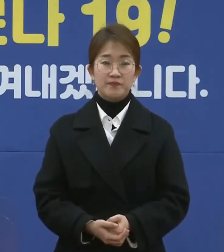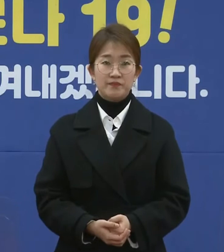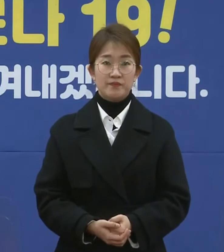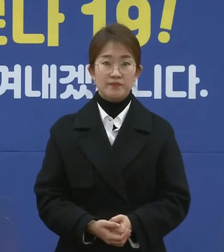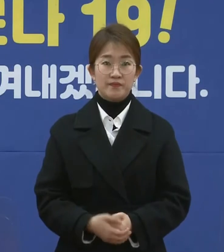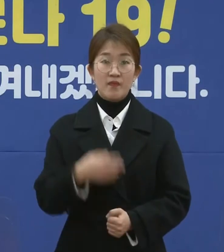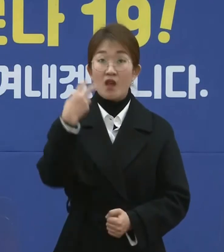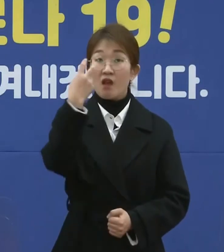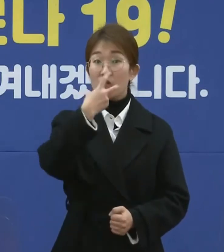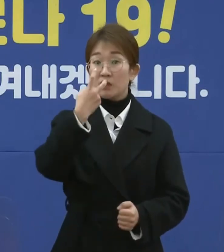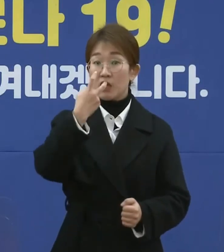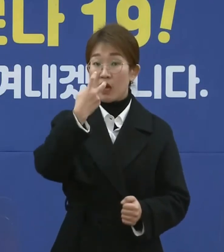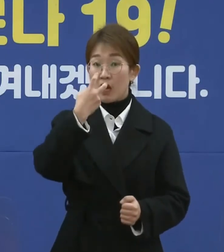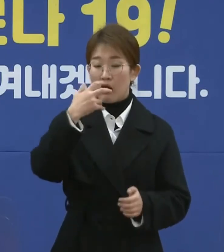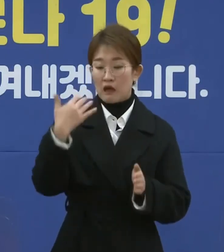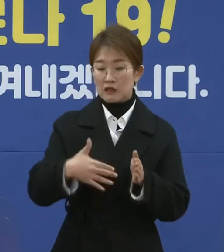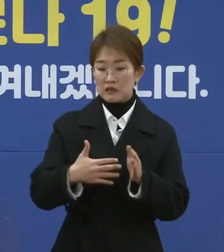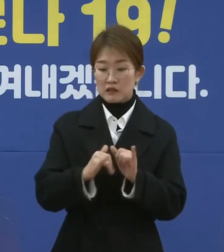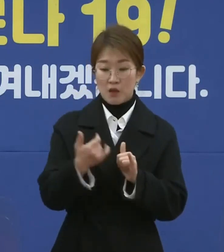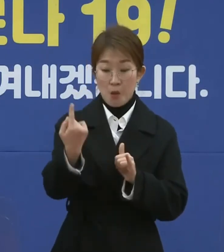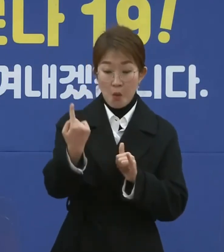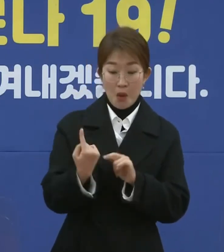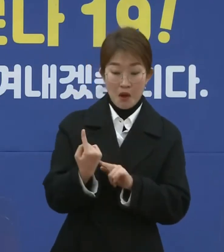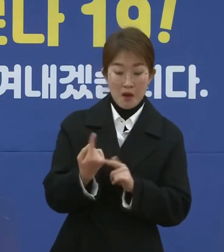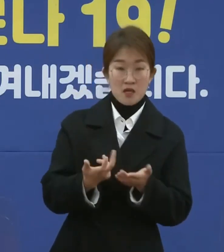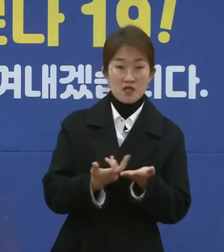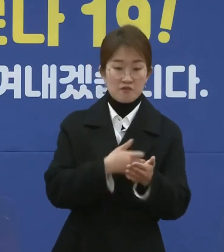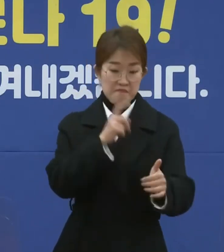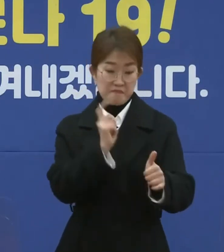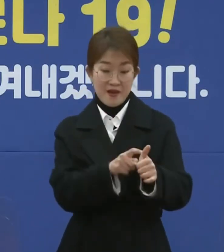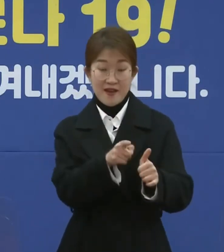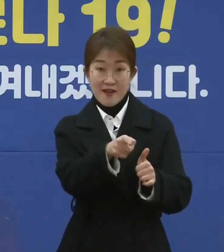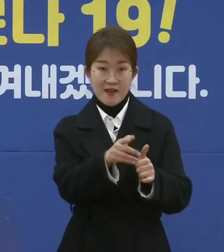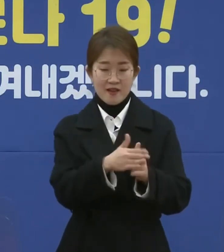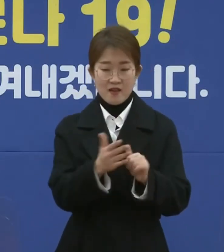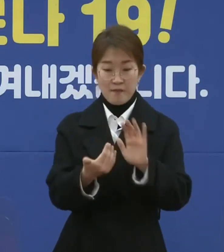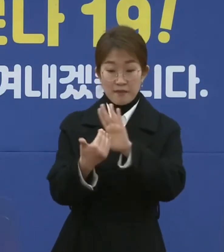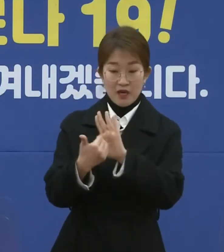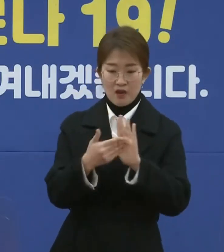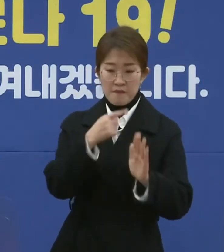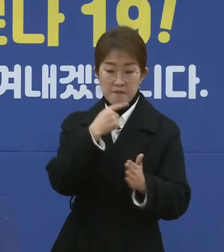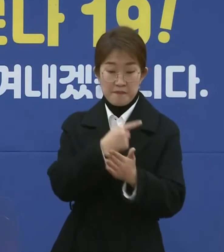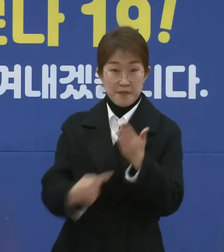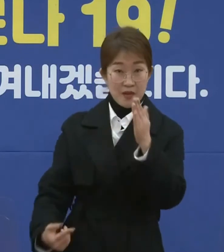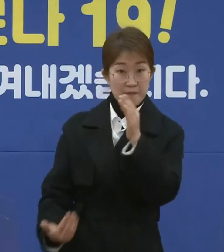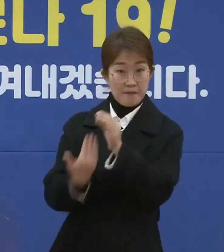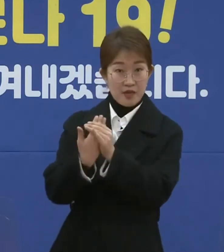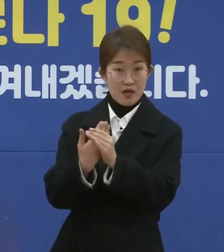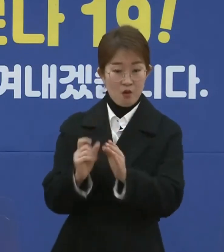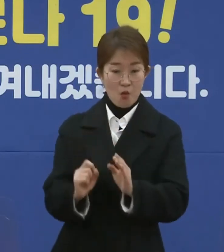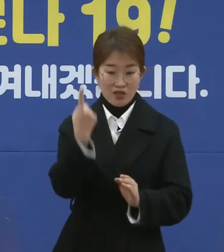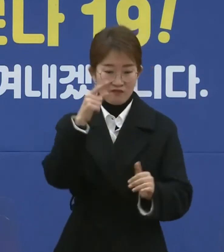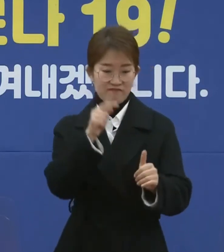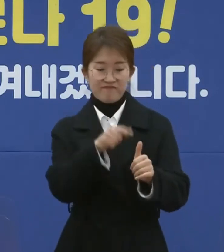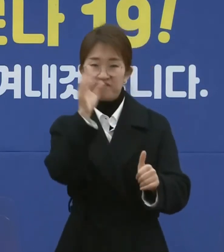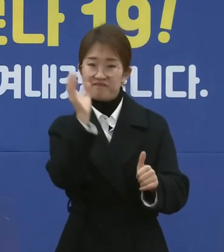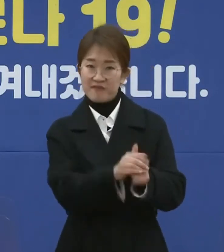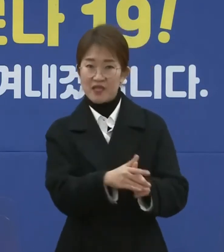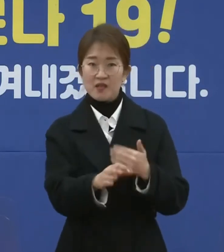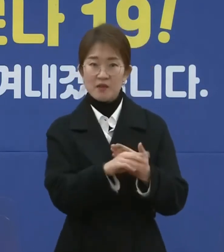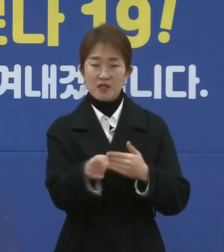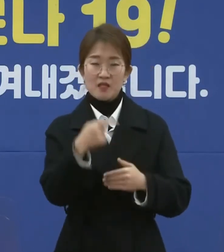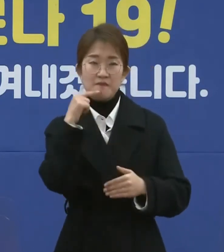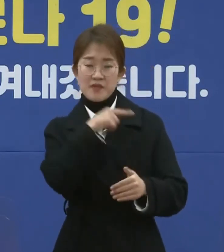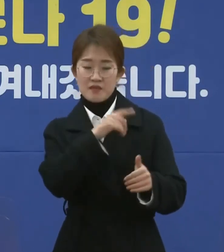미검사자가 입도 후에 확진돼서 방역당국에 막대한 피해를 입히는 등 규책 사유가 발생할 시에는 구상권을